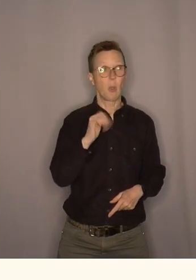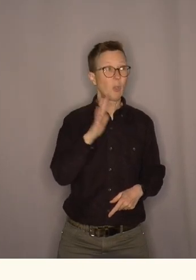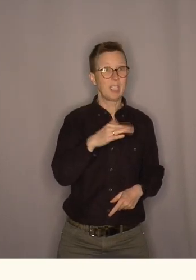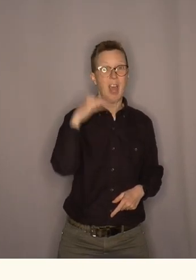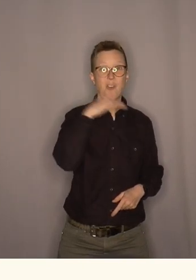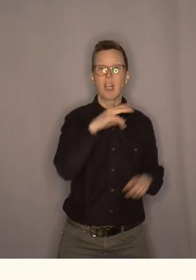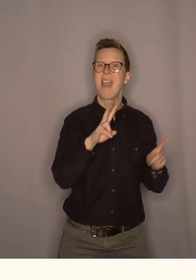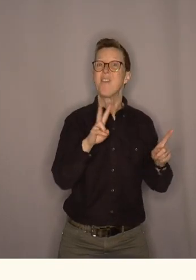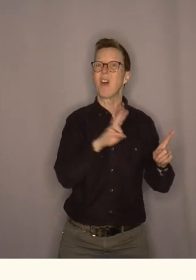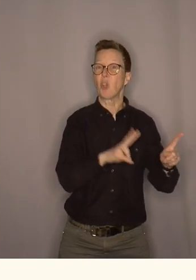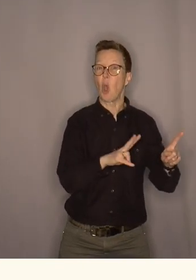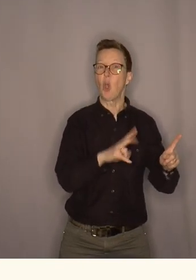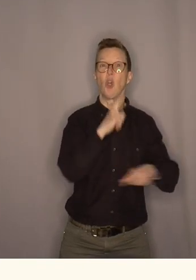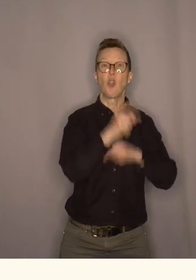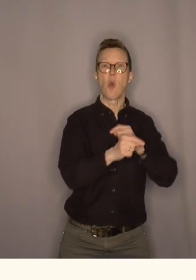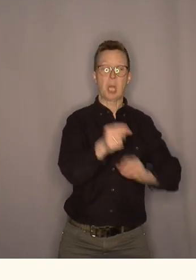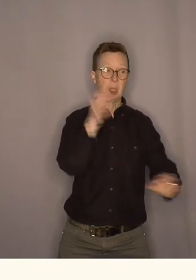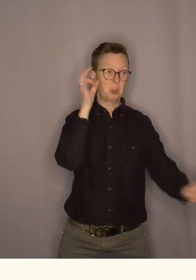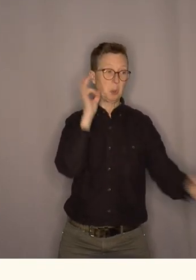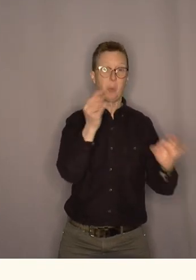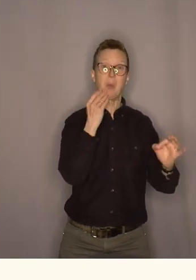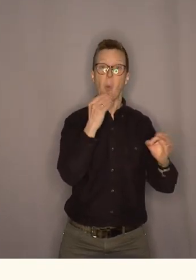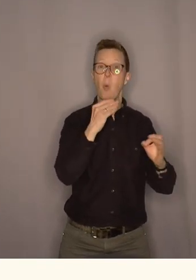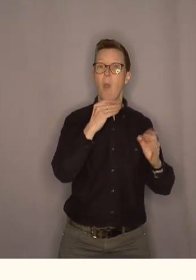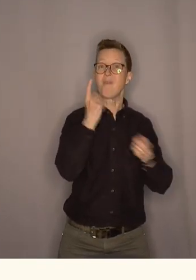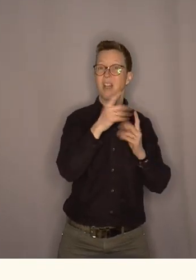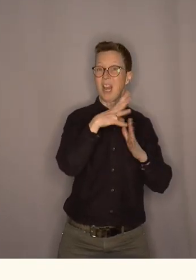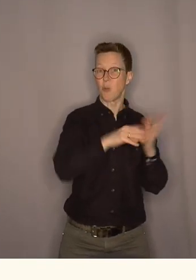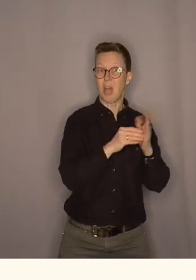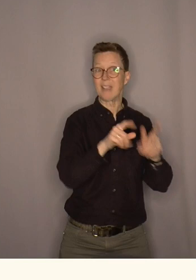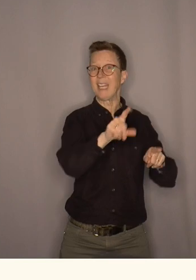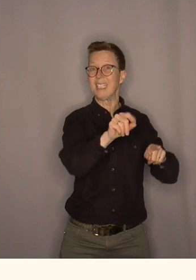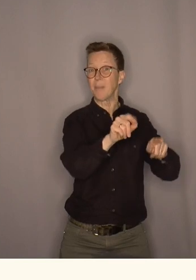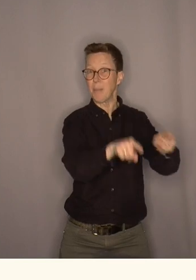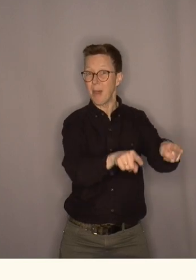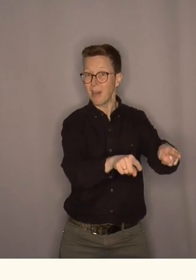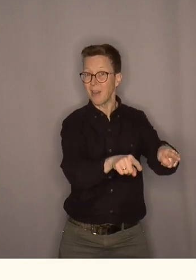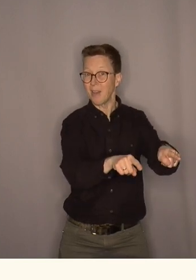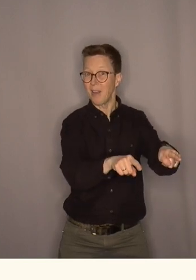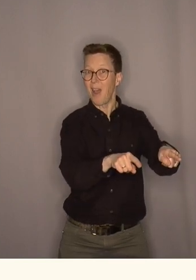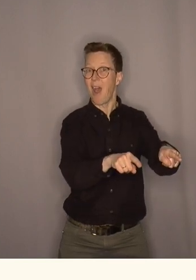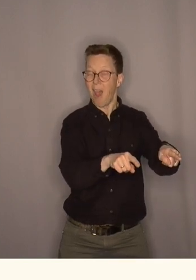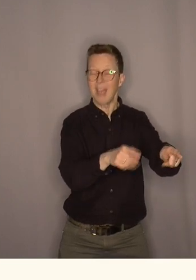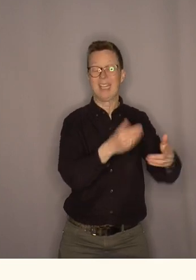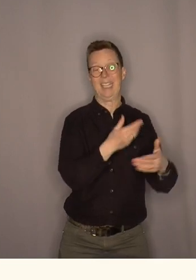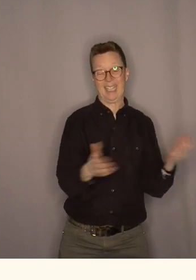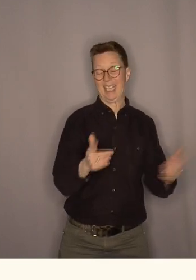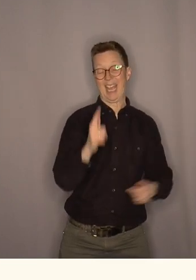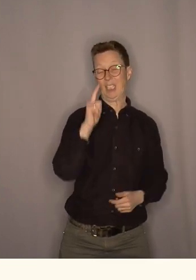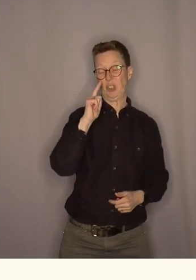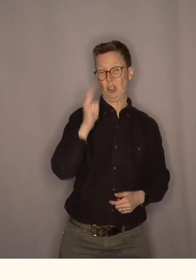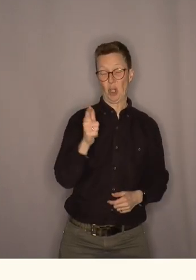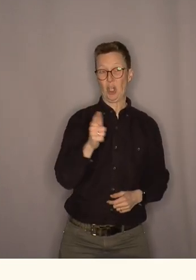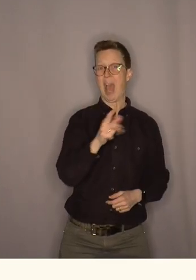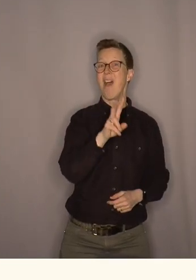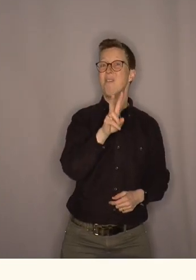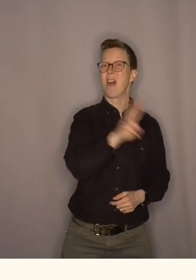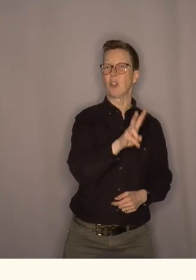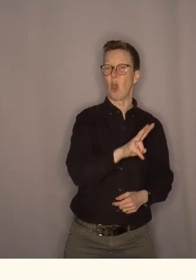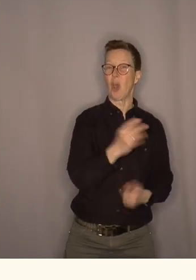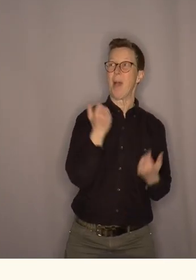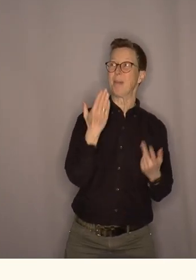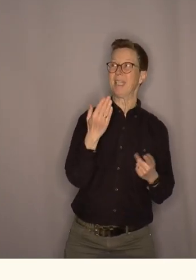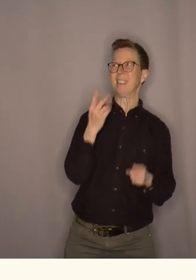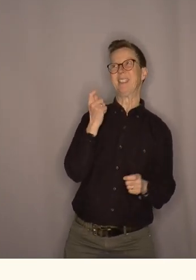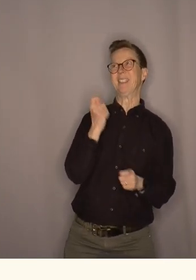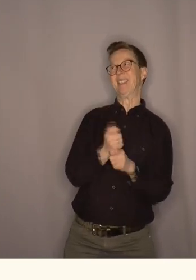i Varde gjør et supervalg i september ja da er det jo ikke fordi at Varde holder på